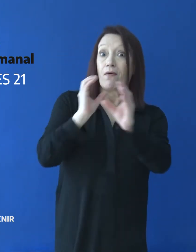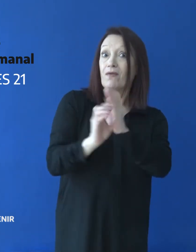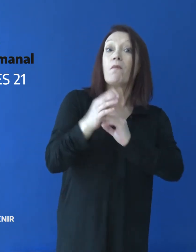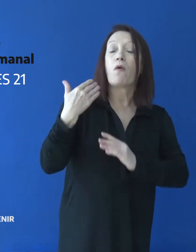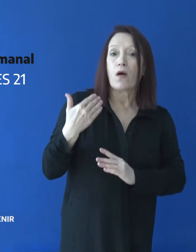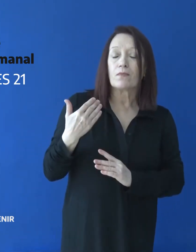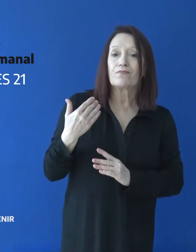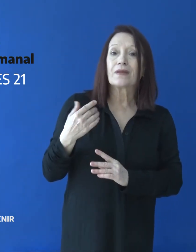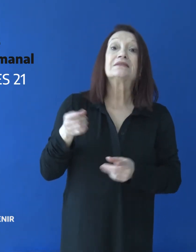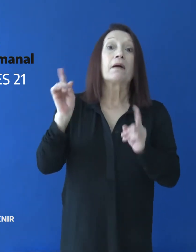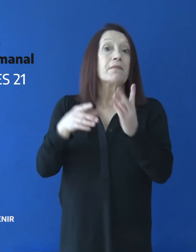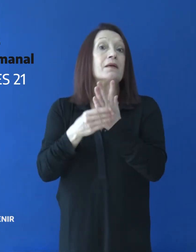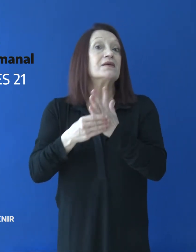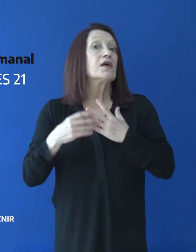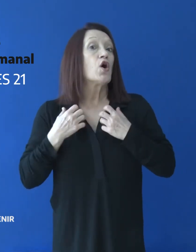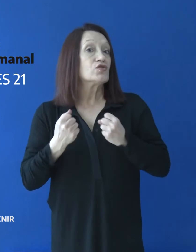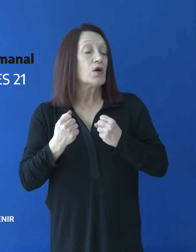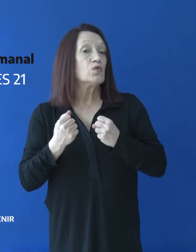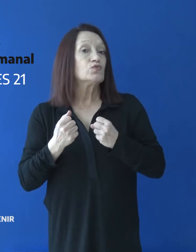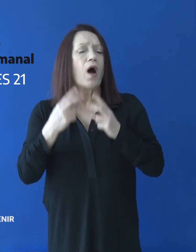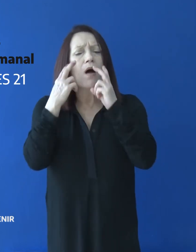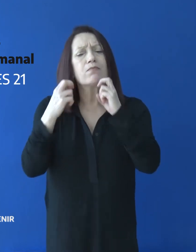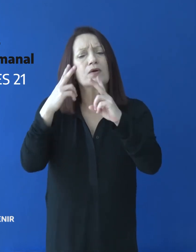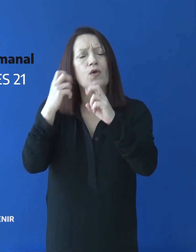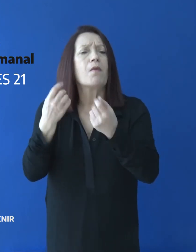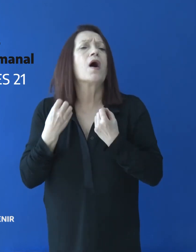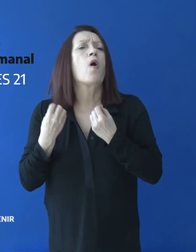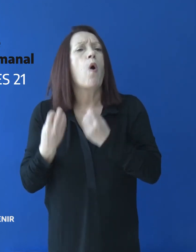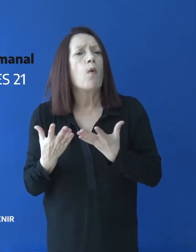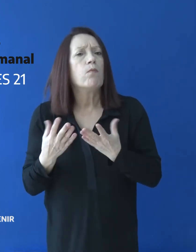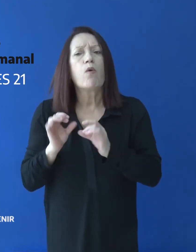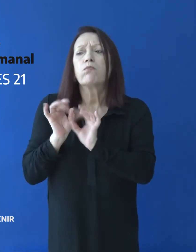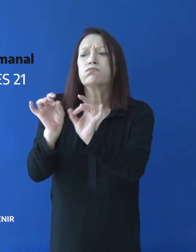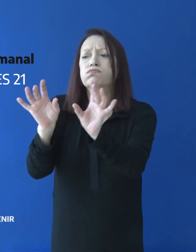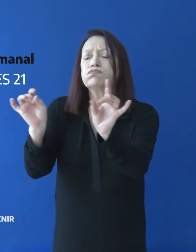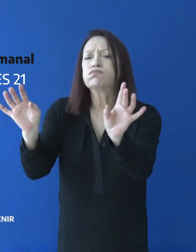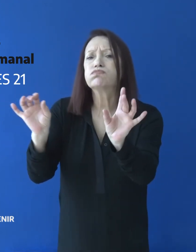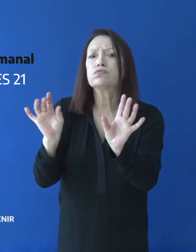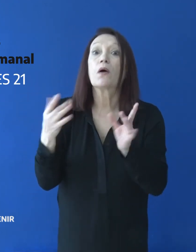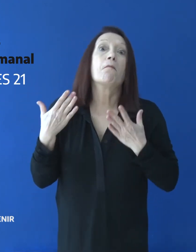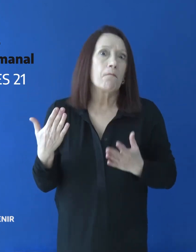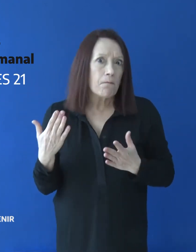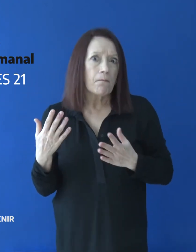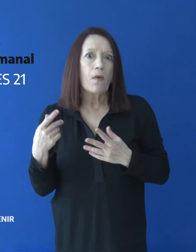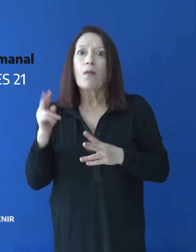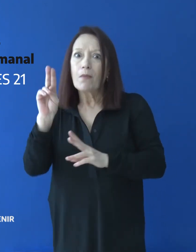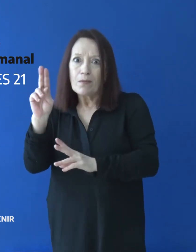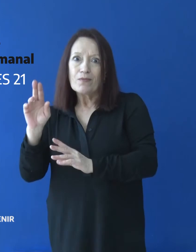Además, desde el Ministerio de Salud se realizará un análisis epidemiológico del impacto de esta apertura durante el mes de